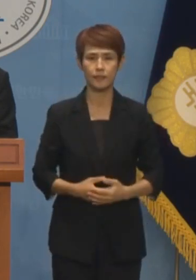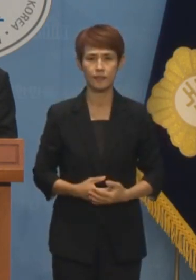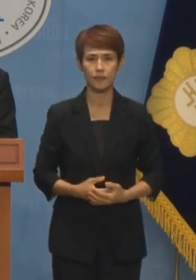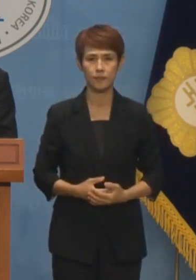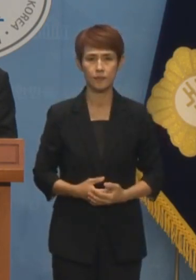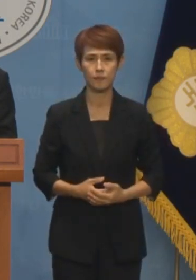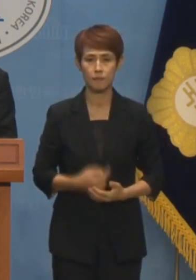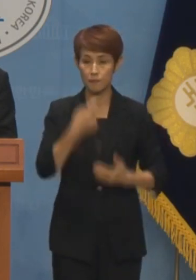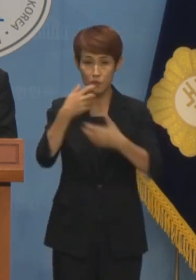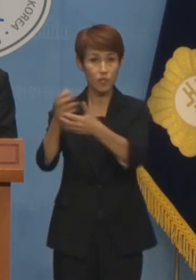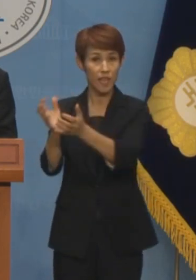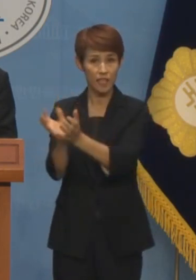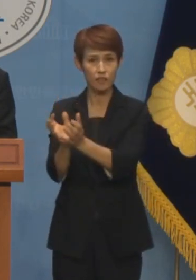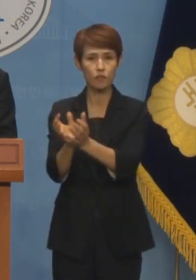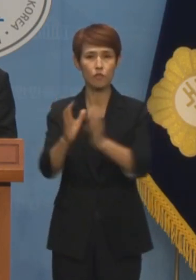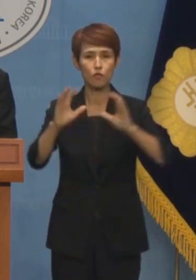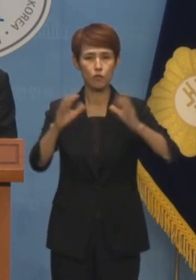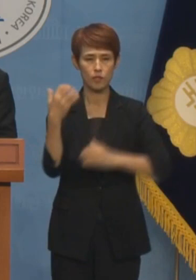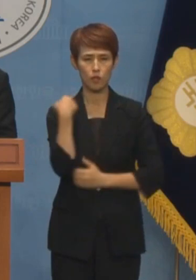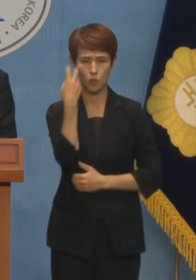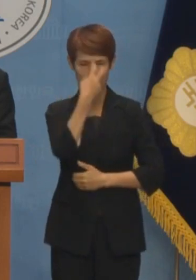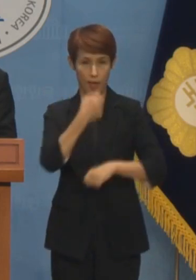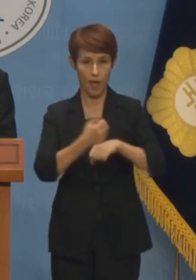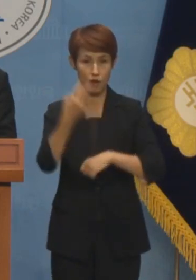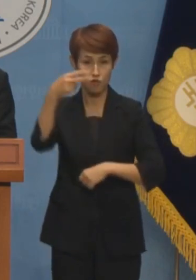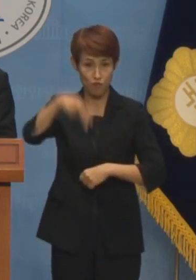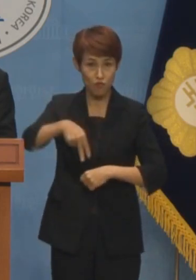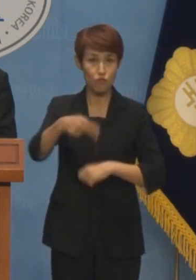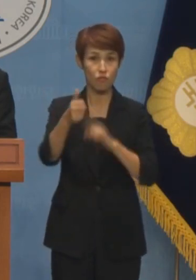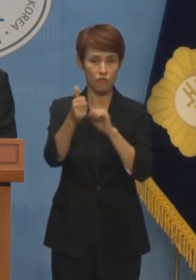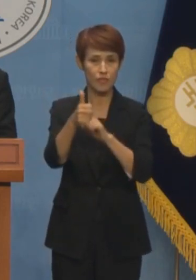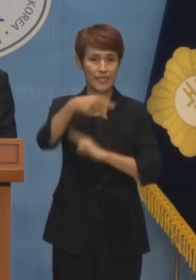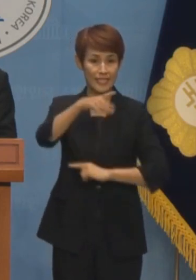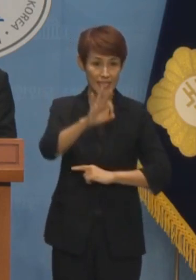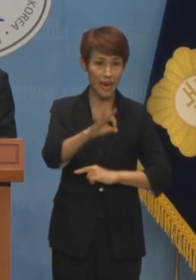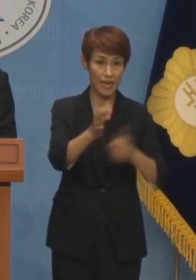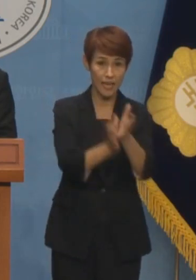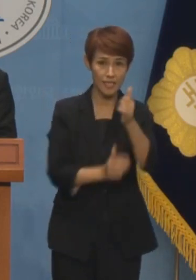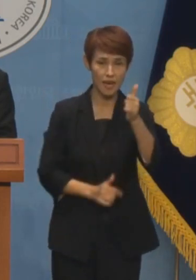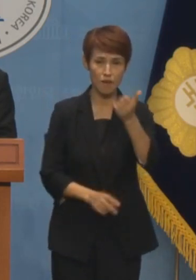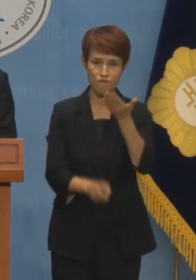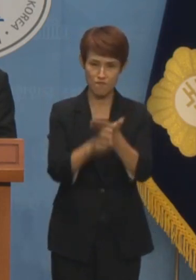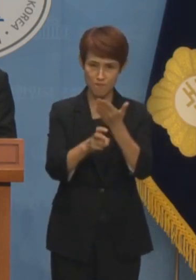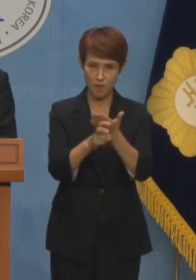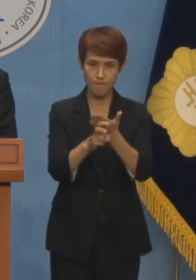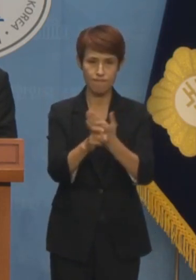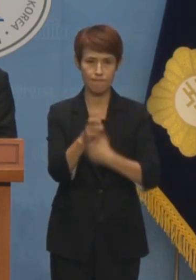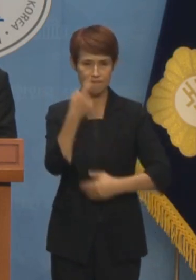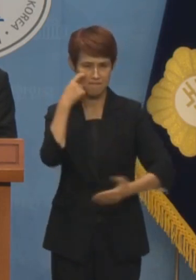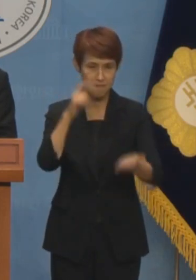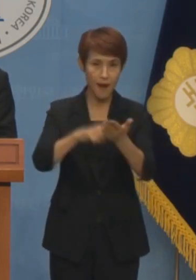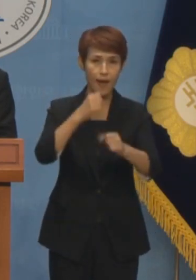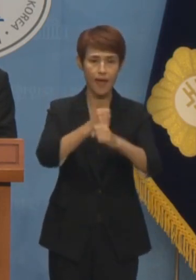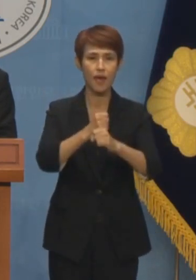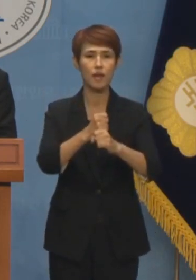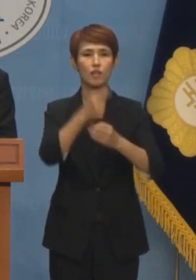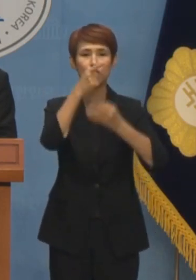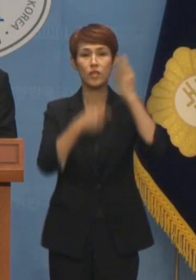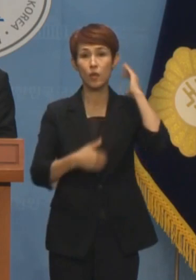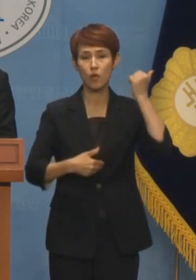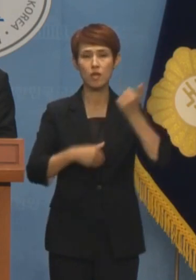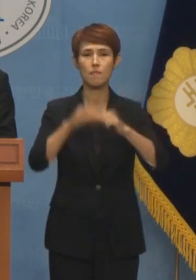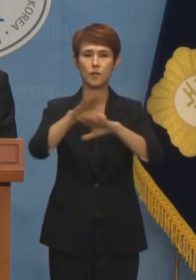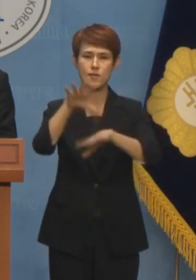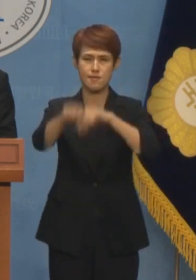더불어민주당은 국정조사를 통해 류이림 위원장과 장경식 단장의 위법을 밝혀내고 윤석열 대통령의 방송